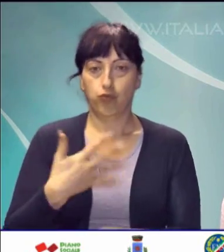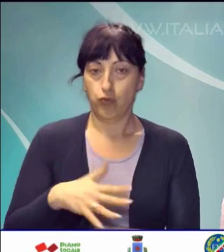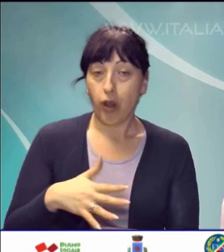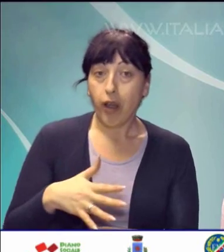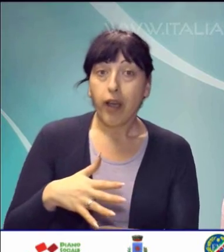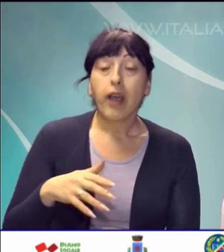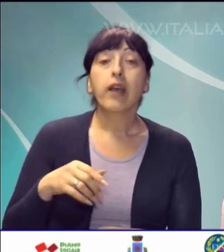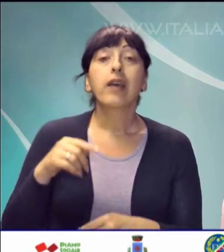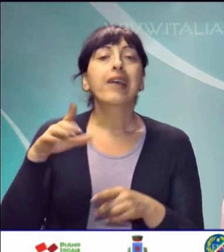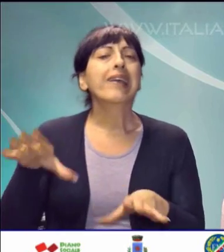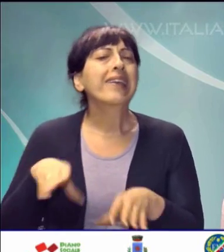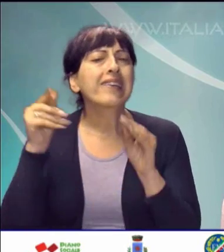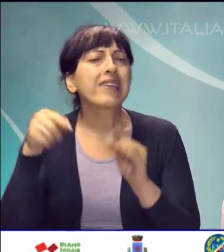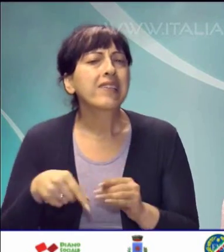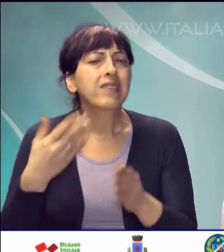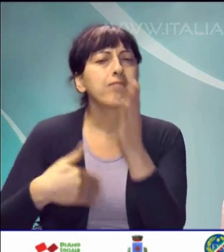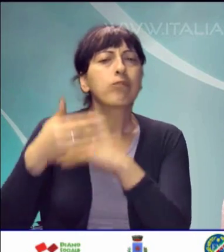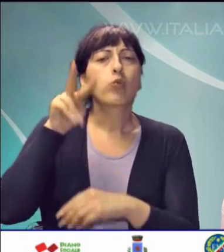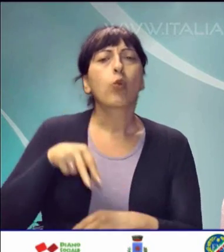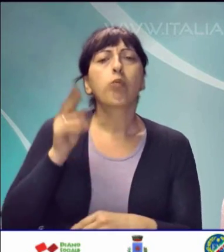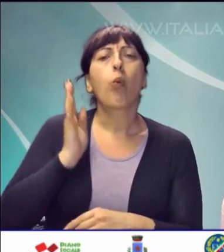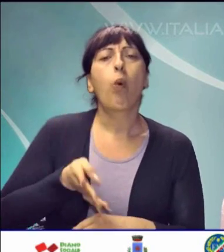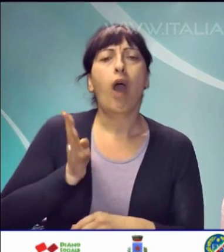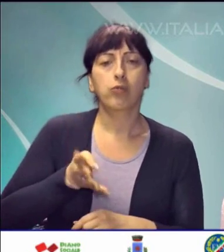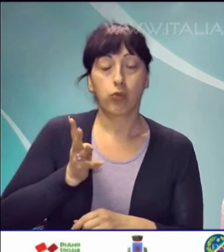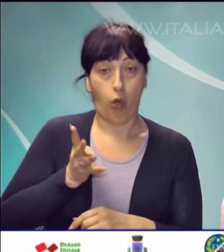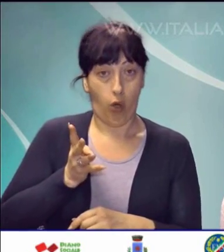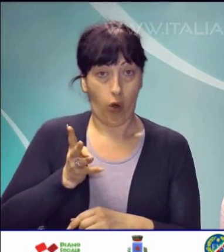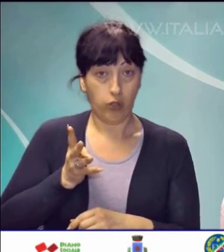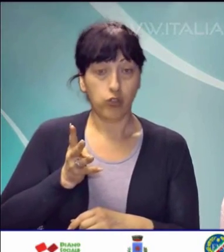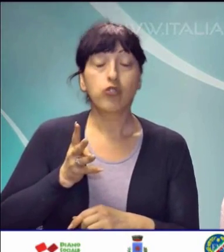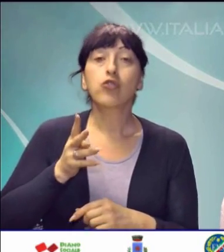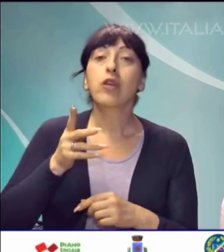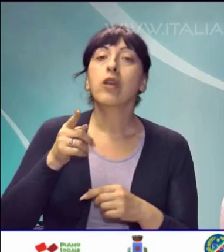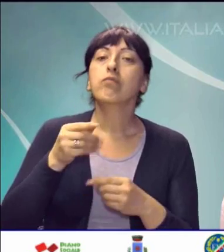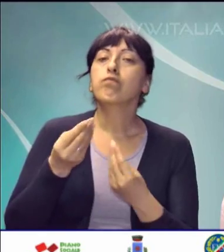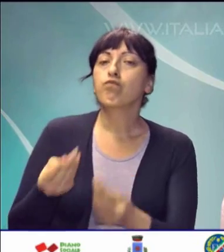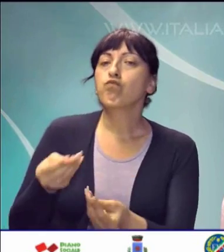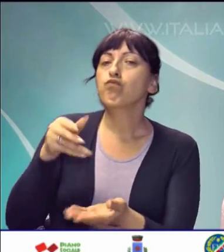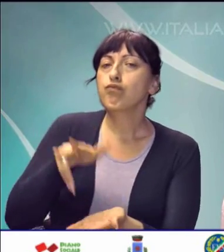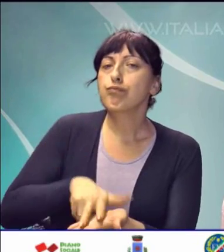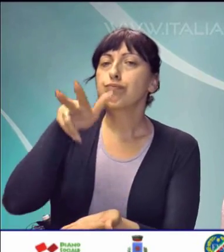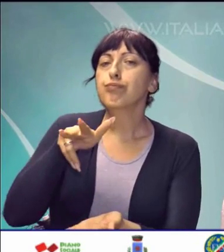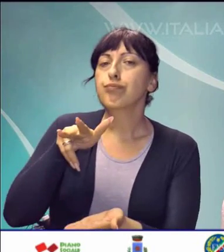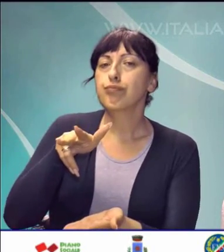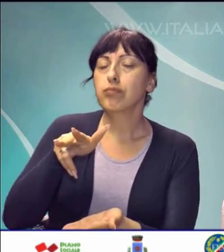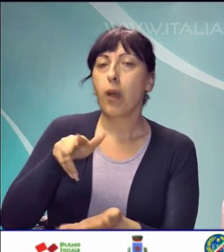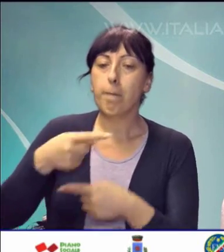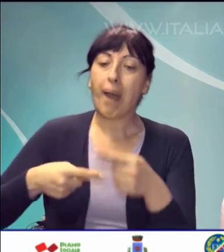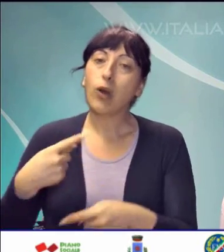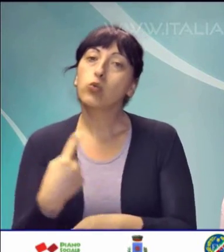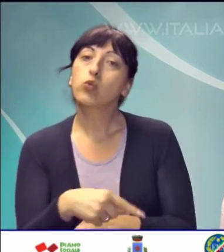vicenda ha preso inizio nel 2014, quando l'approvazione della concessione a favore di un suo